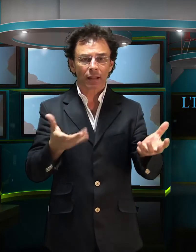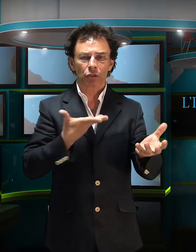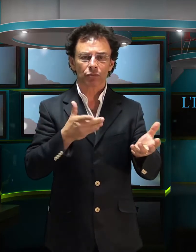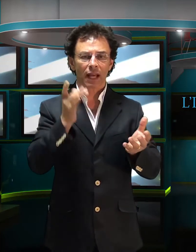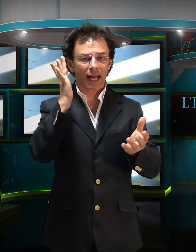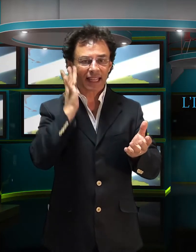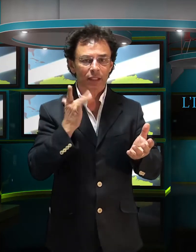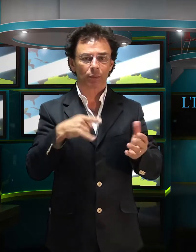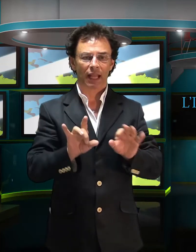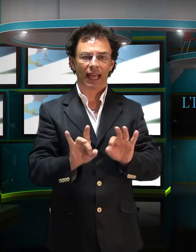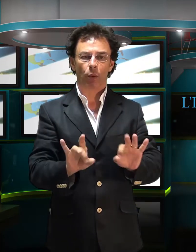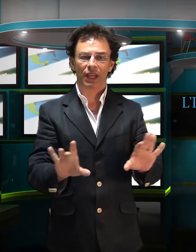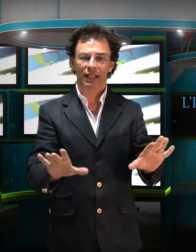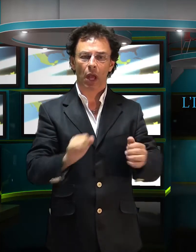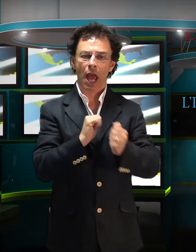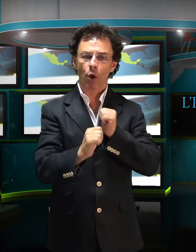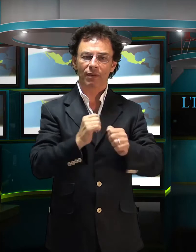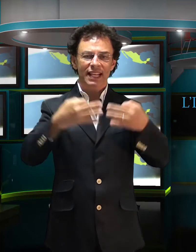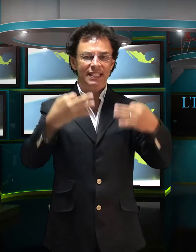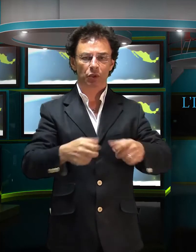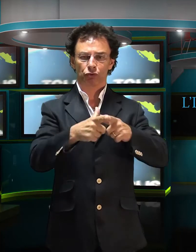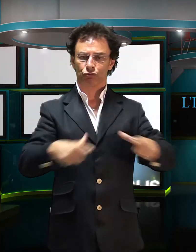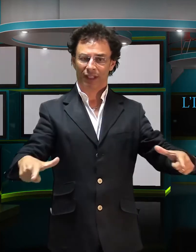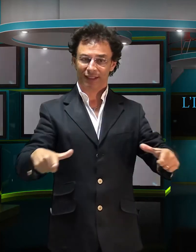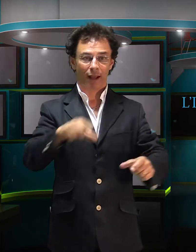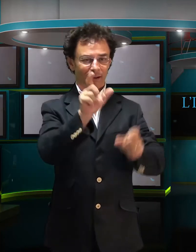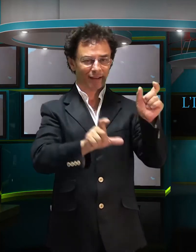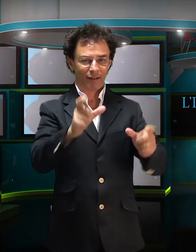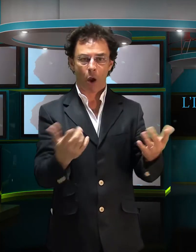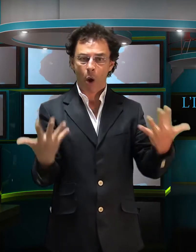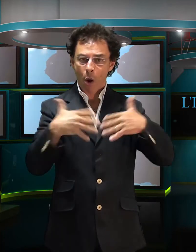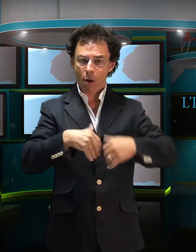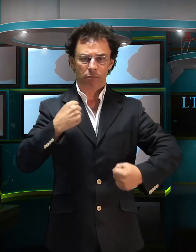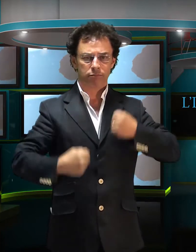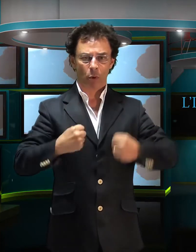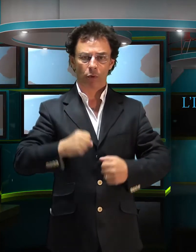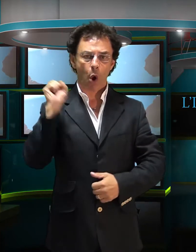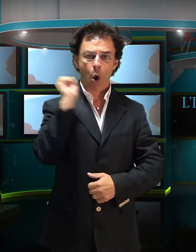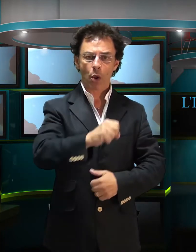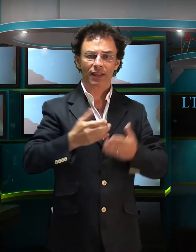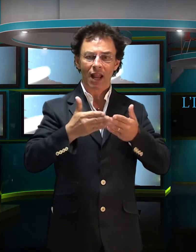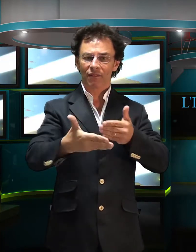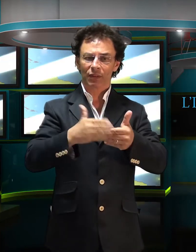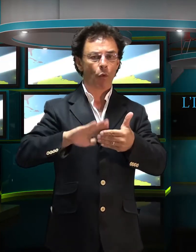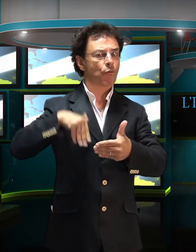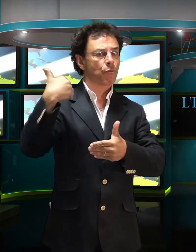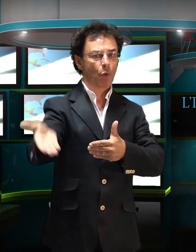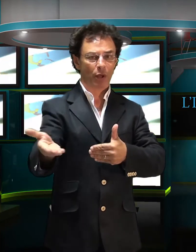rischiano di inquinare e rovinare la sicurezza della città. Molte organizzazioni si sono attivate per